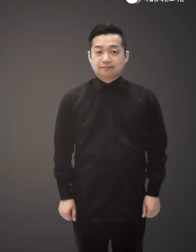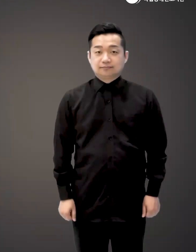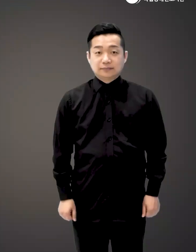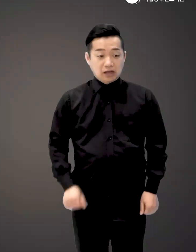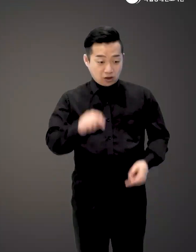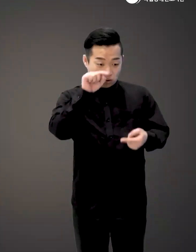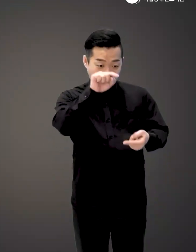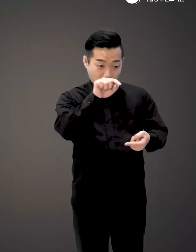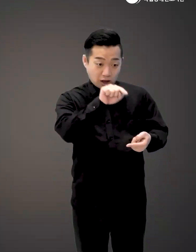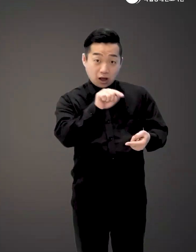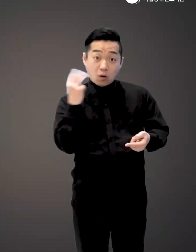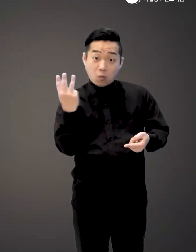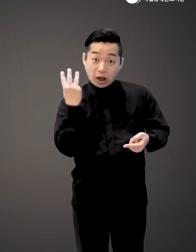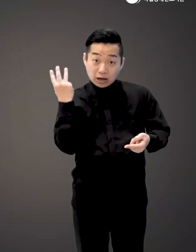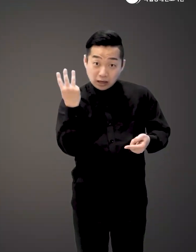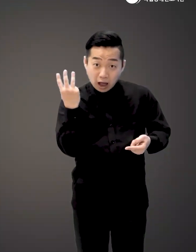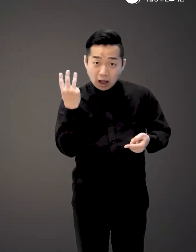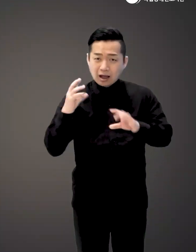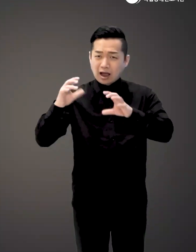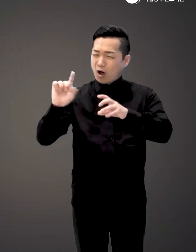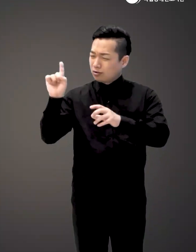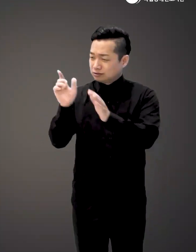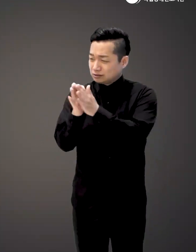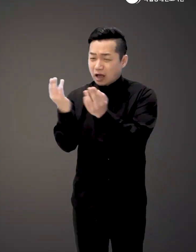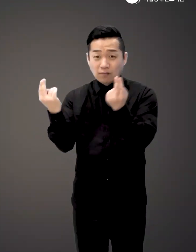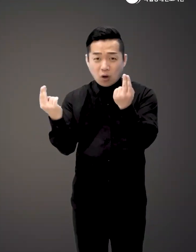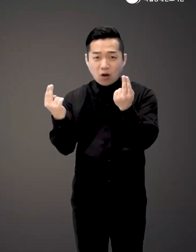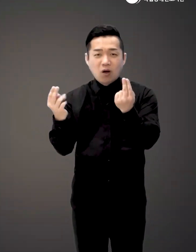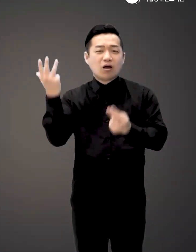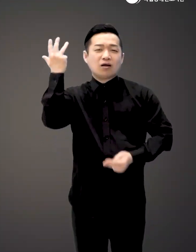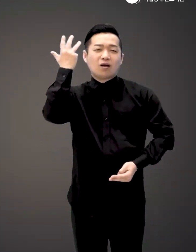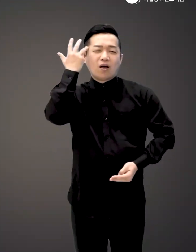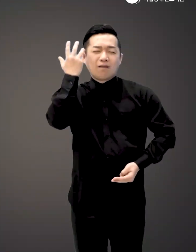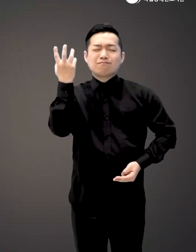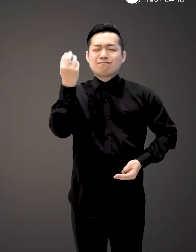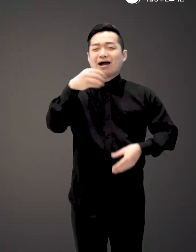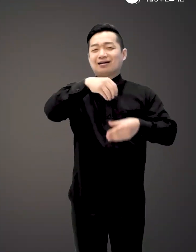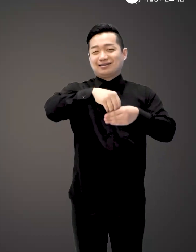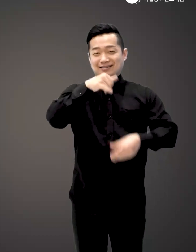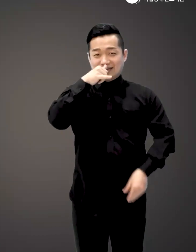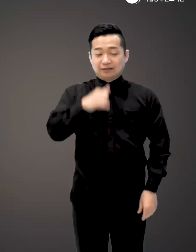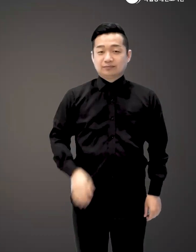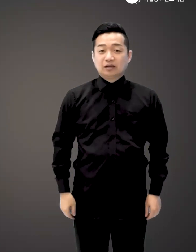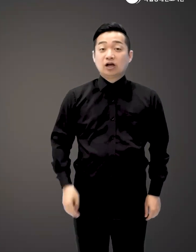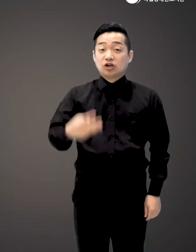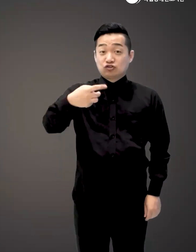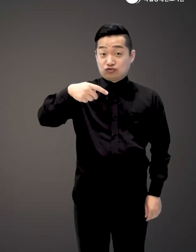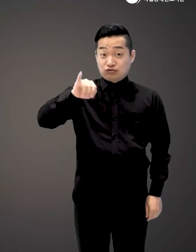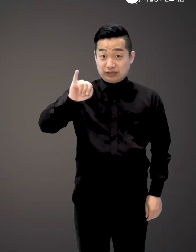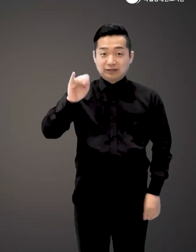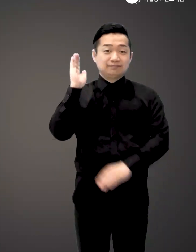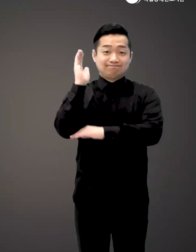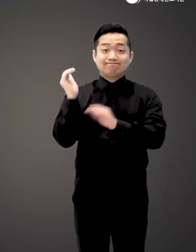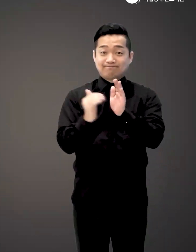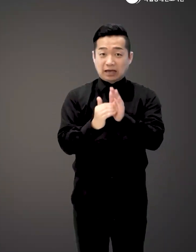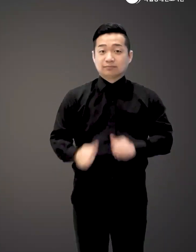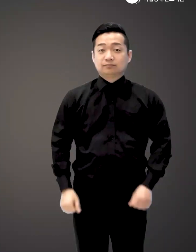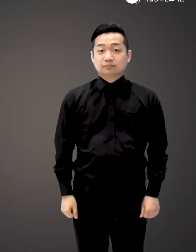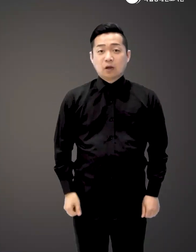한 명의 와인에는 세상 어떤 책보다도 많은 철학이 담겨있다 루이 파스테르